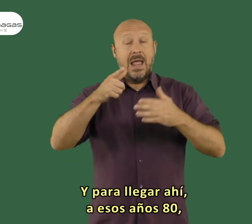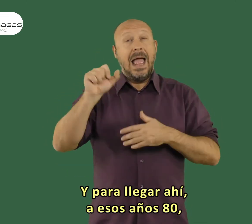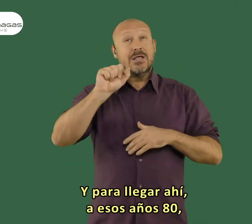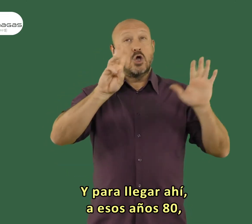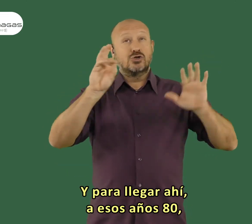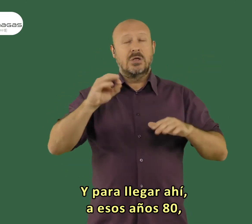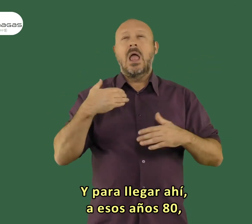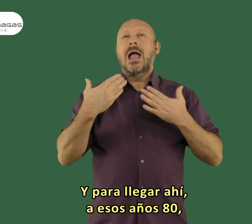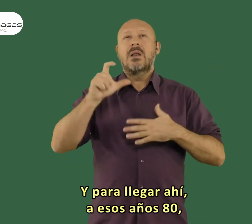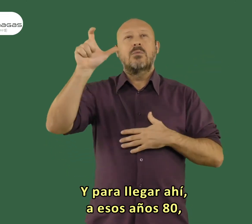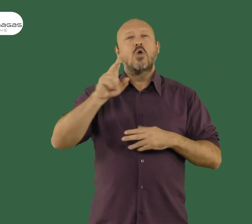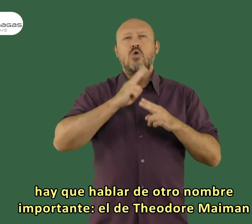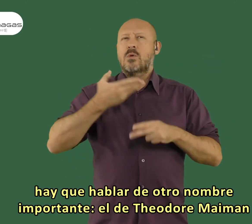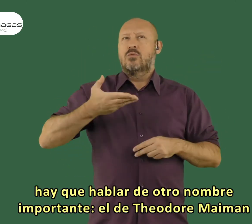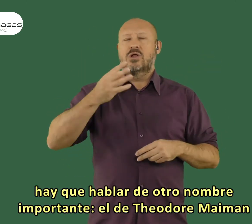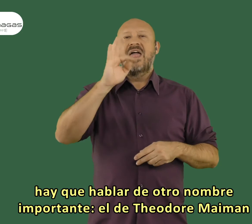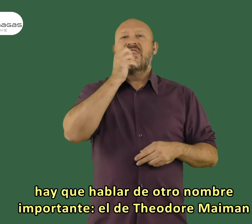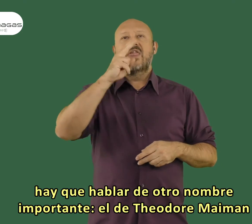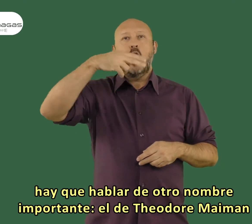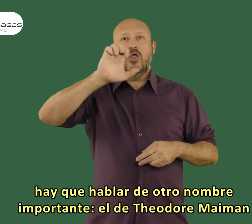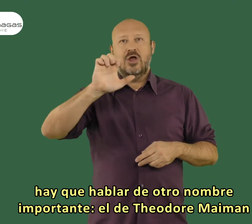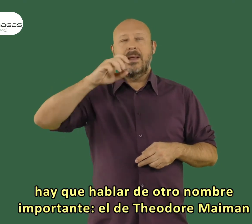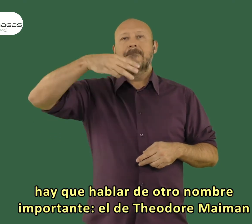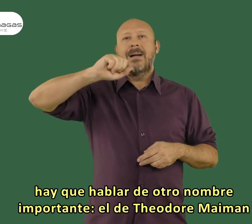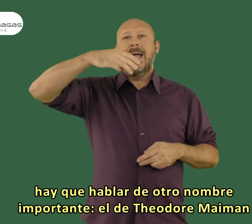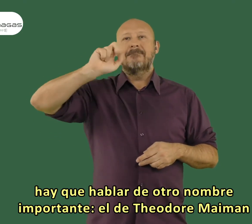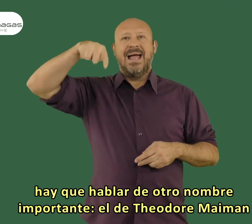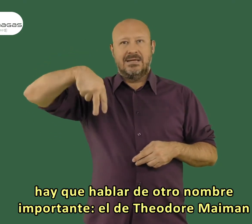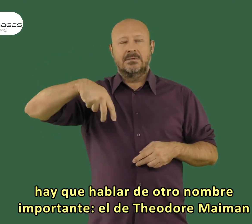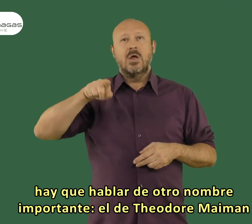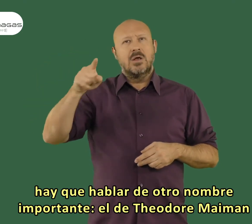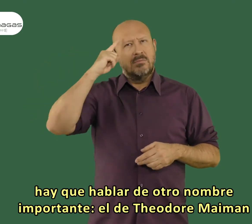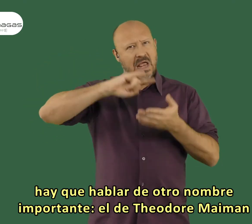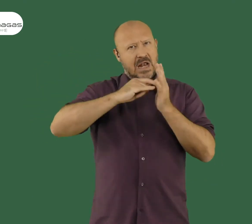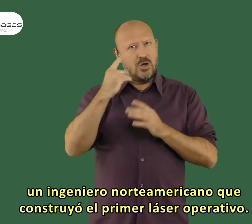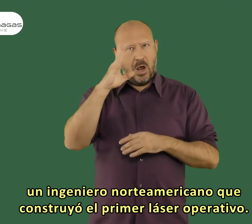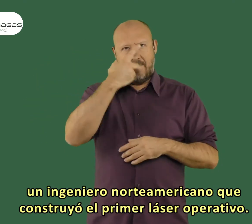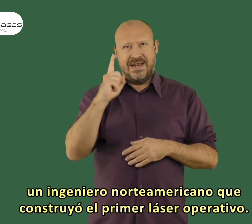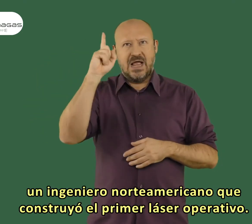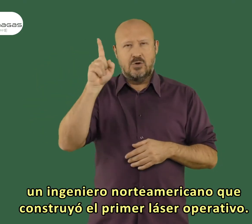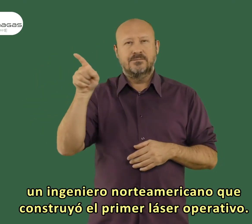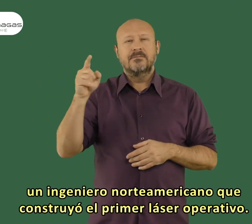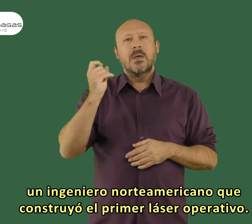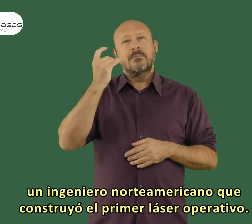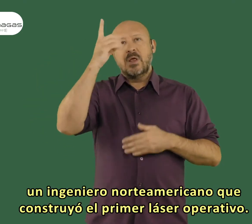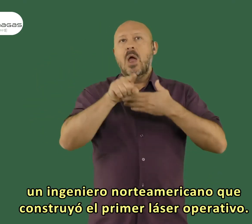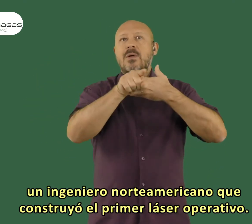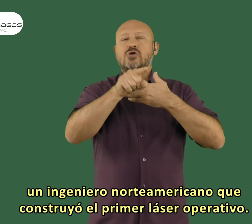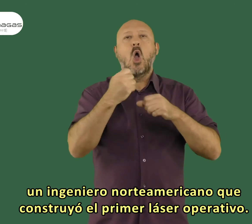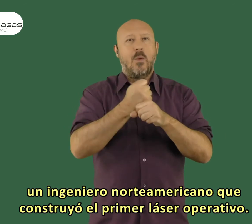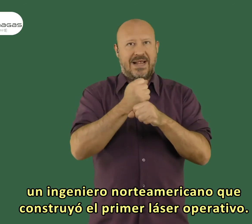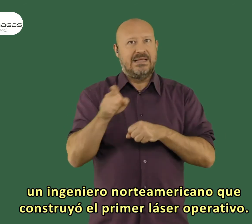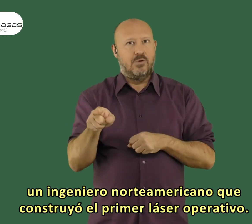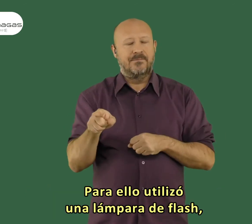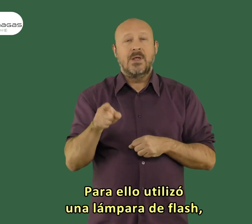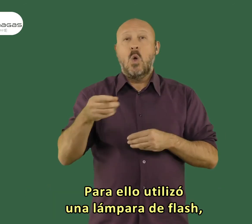Y para llegar ahí, a esos años 80, hay que hablar de otro nombre importante, el de Theodore Mayman, un ingeniero norteamericano que construyó el